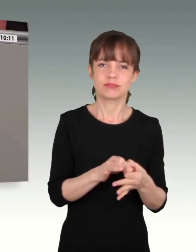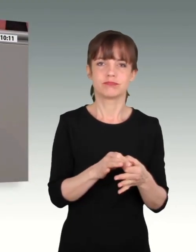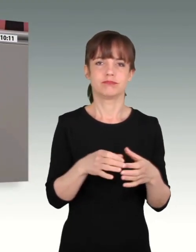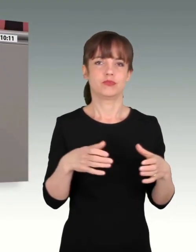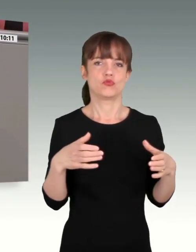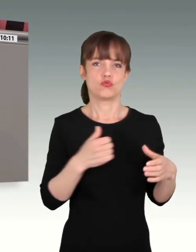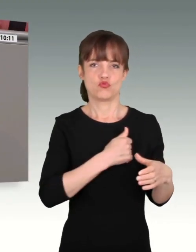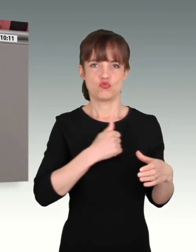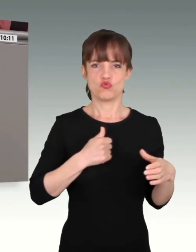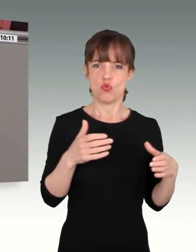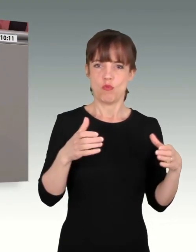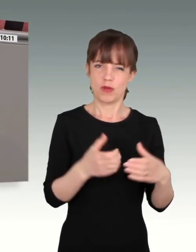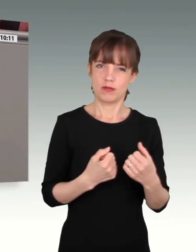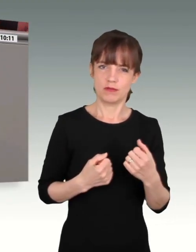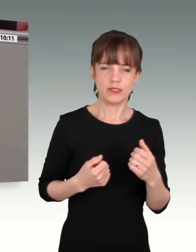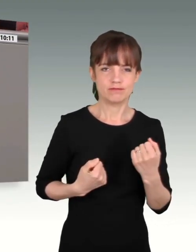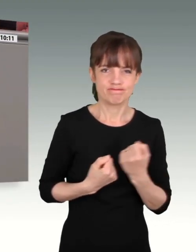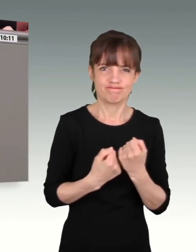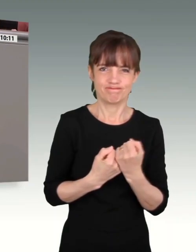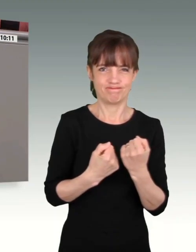Unterstützung unserer parlamentarischen Arbeit.